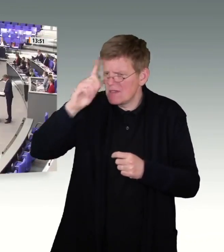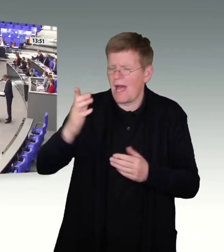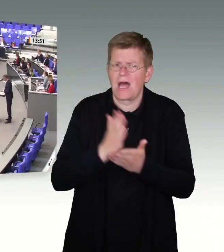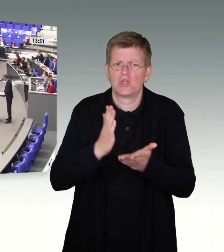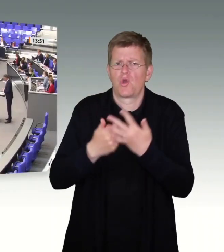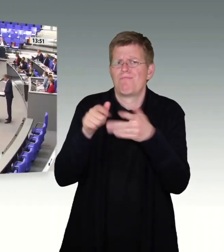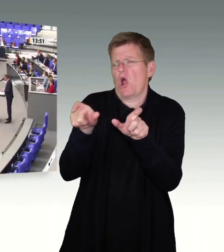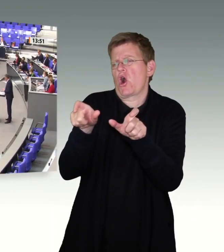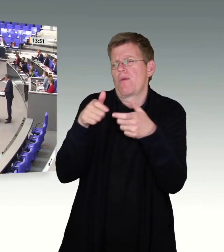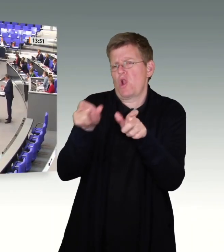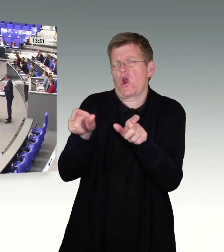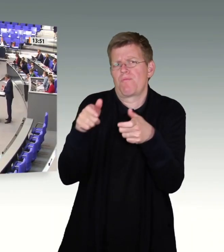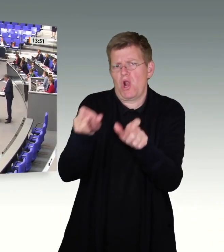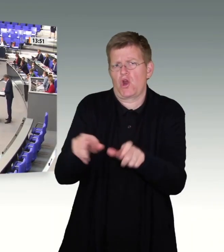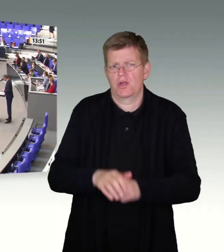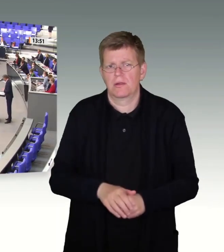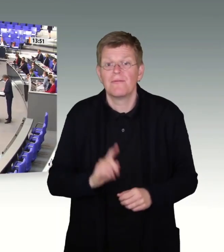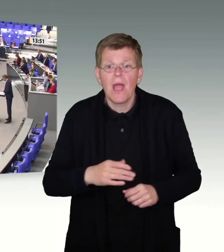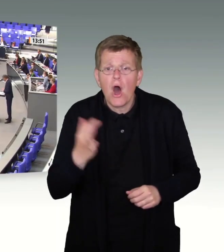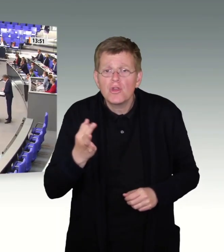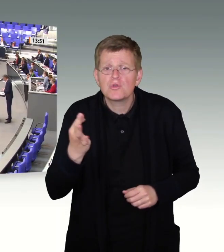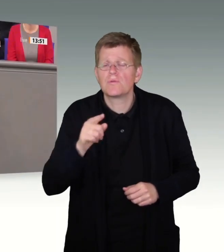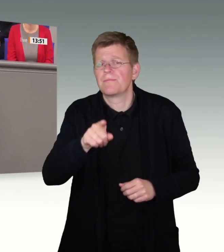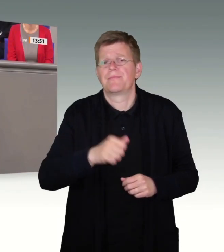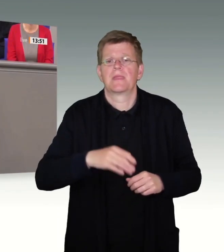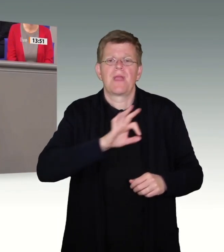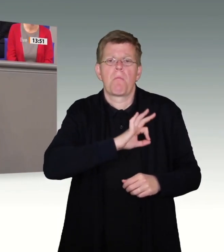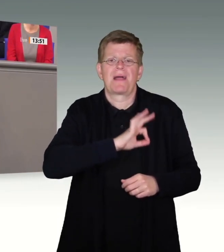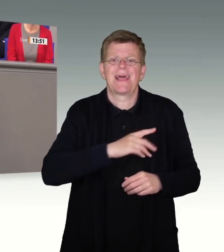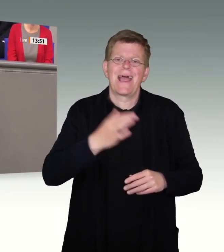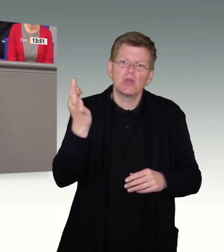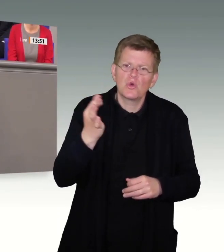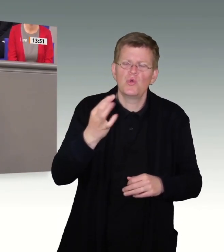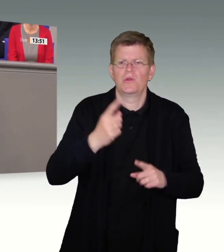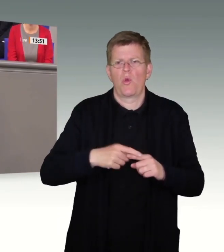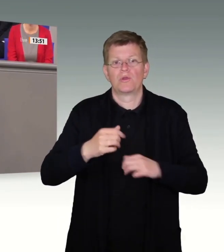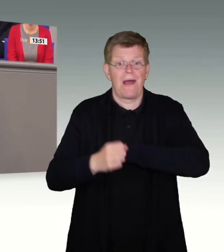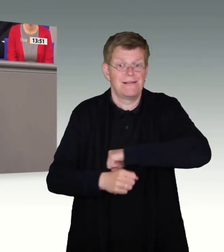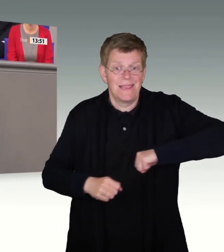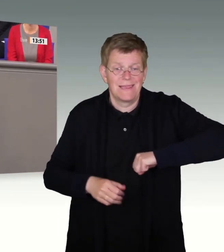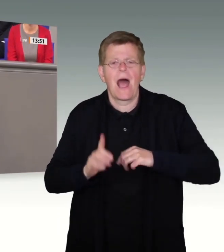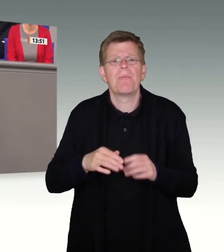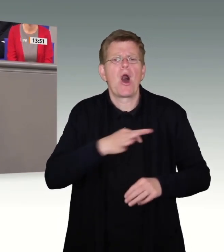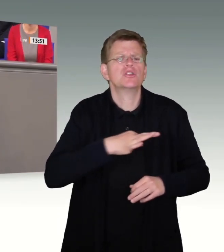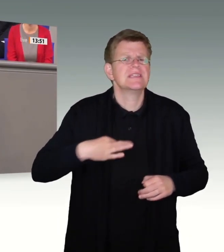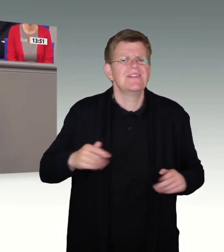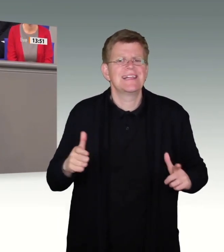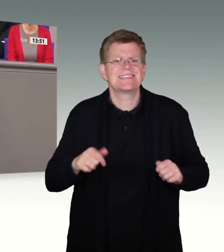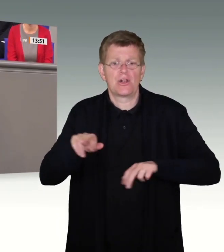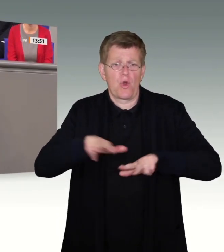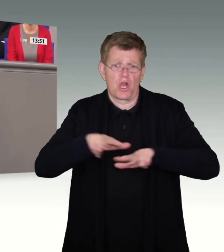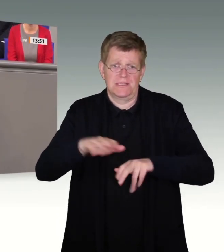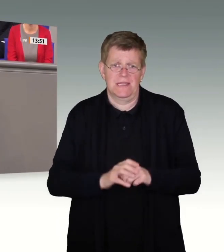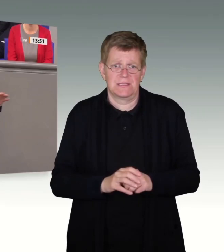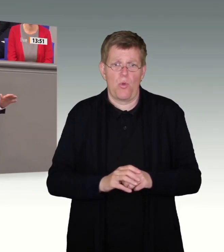Und dazu gehören auch Parteien wie Grüne und Linke, aber auch zivilgesellschaftliche Organisationen, die gezielt rechtsstaatliches